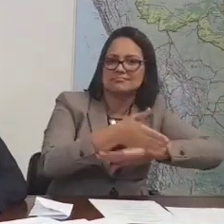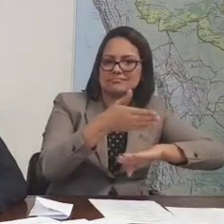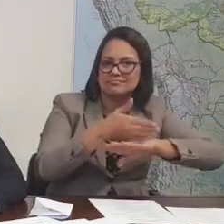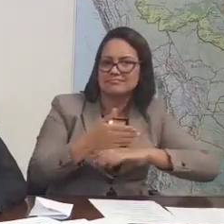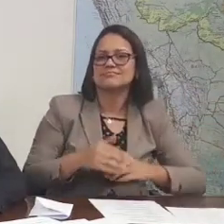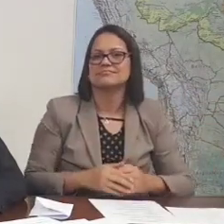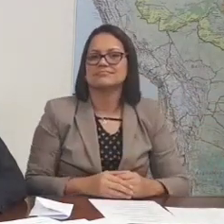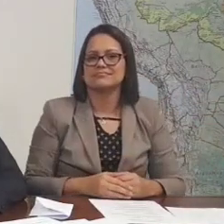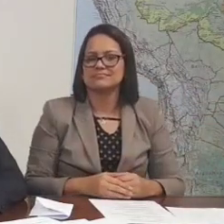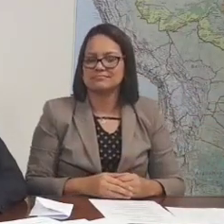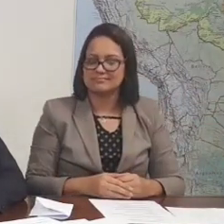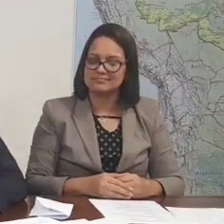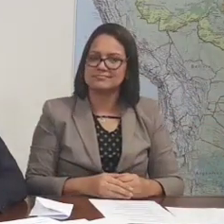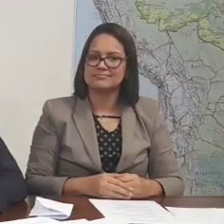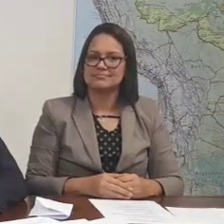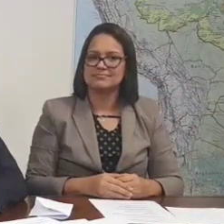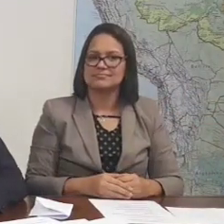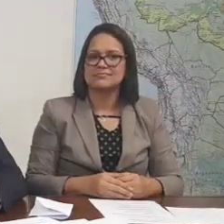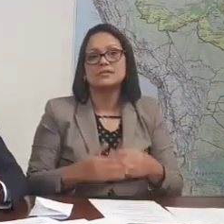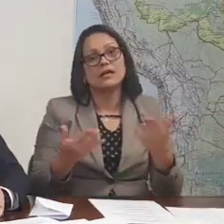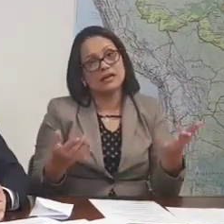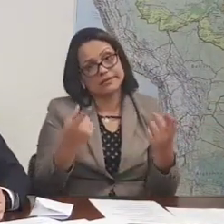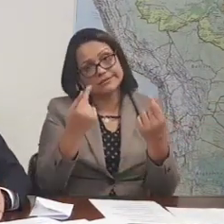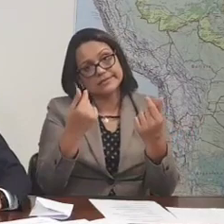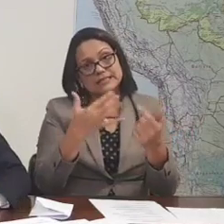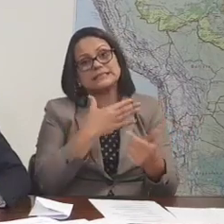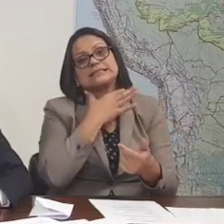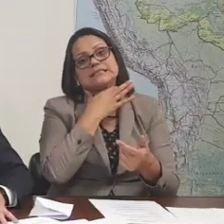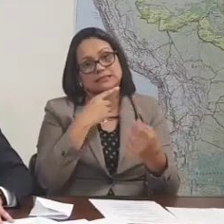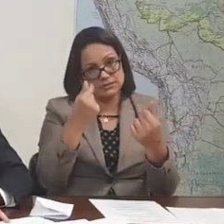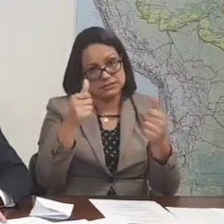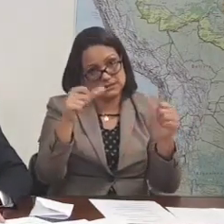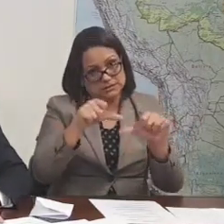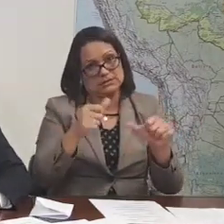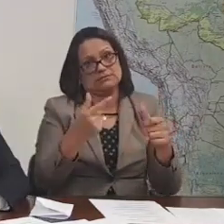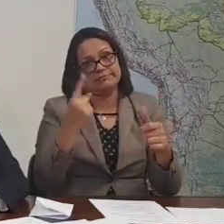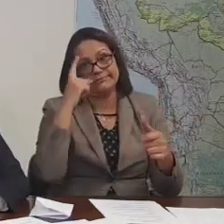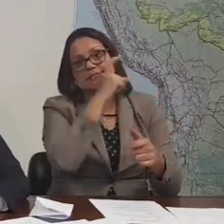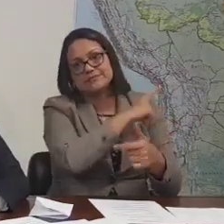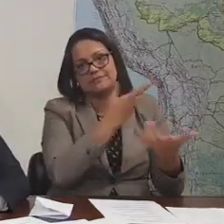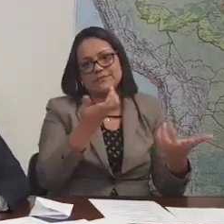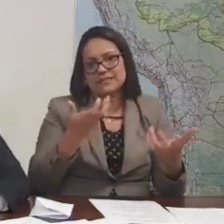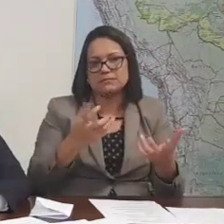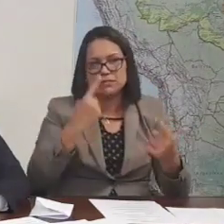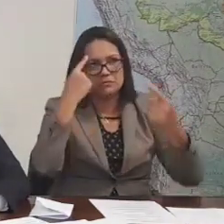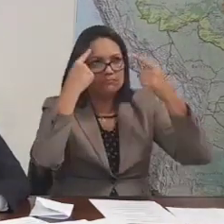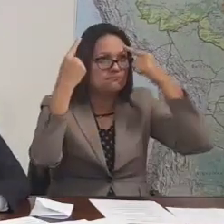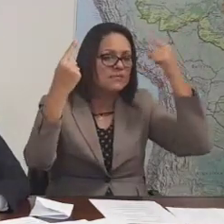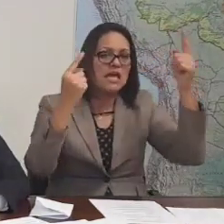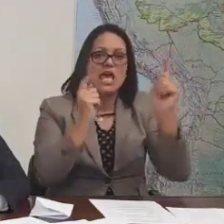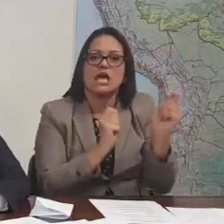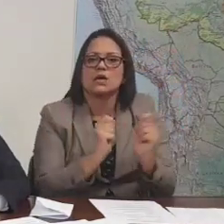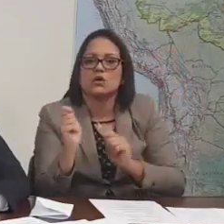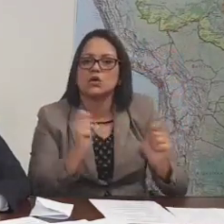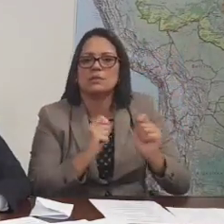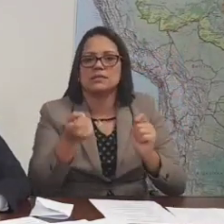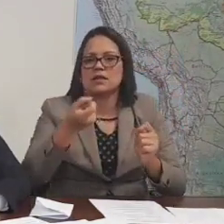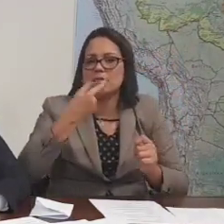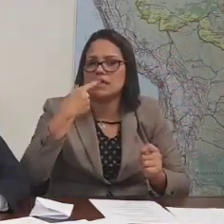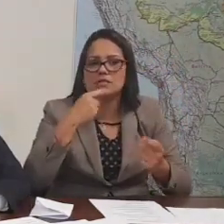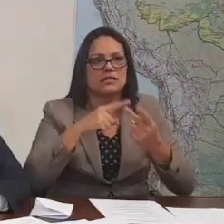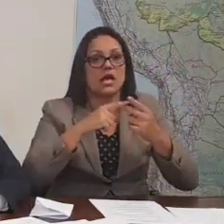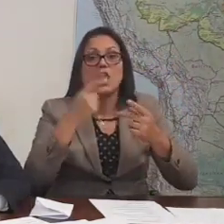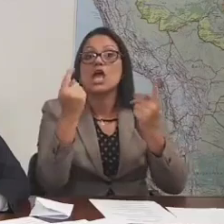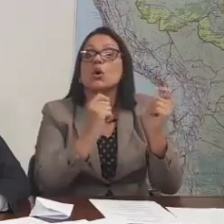atenção primária. Apesar da carência de recursos, né? Criatividade, presidente. Ah, tá certo. Economizamos em medicamento, economizamos em